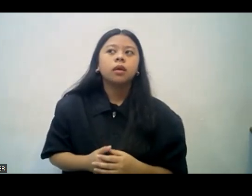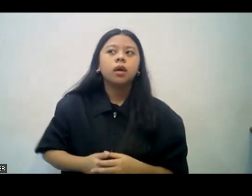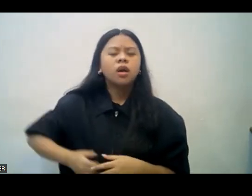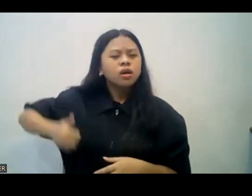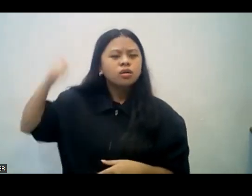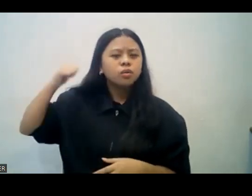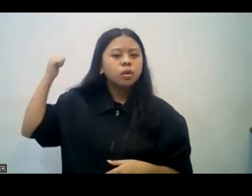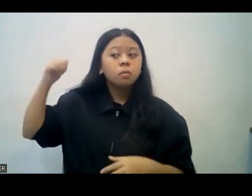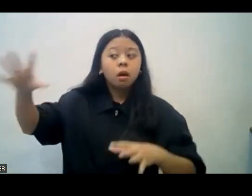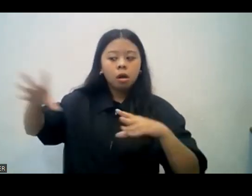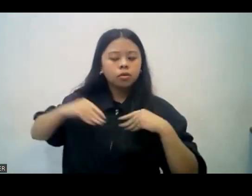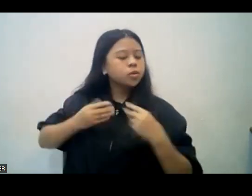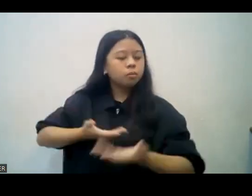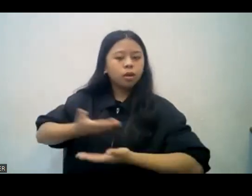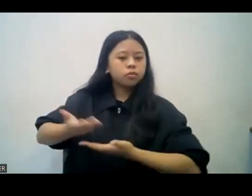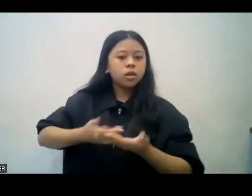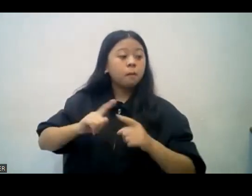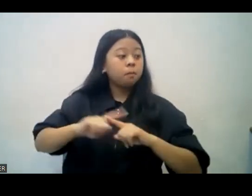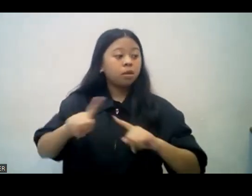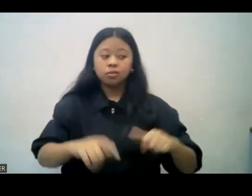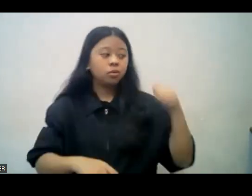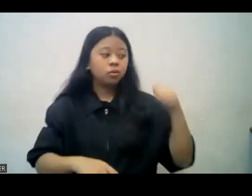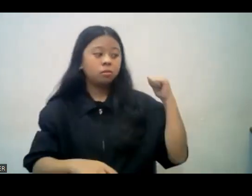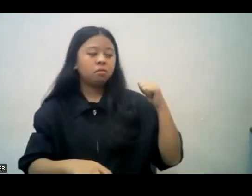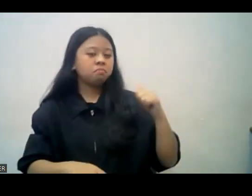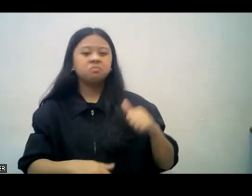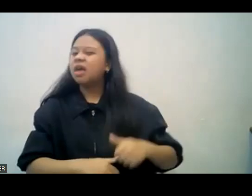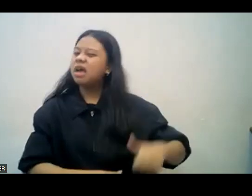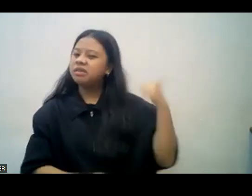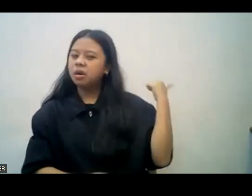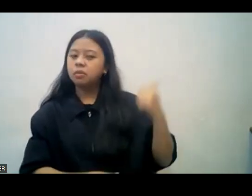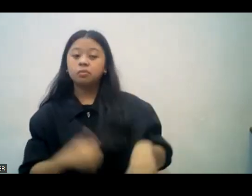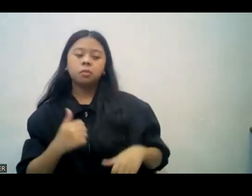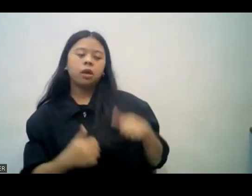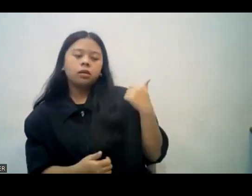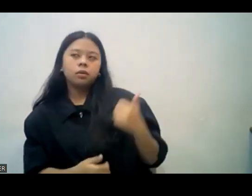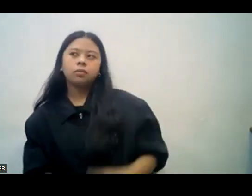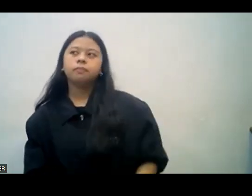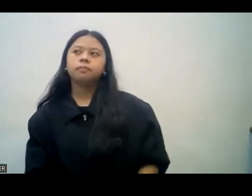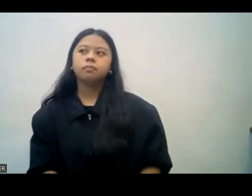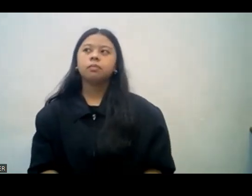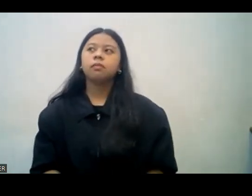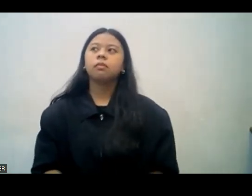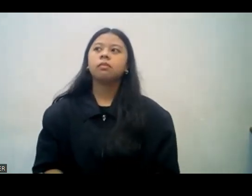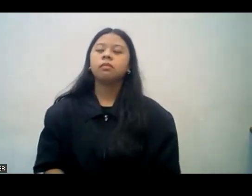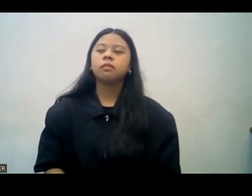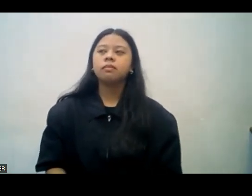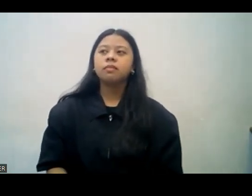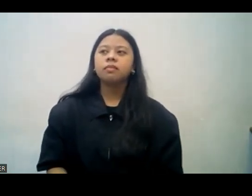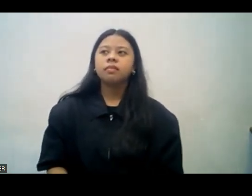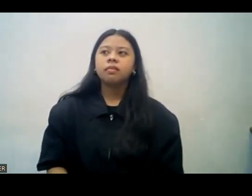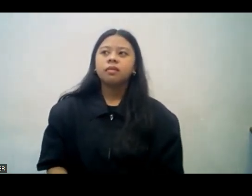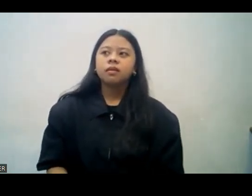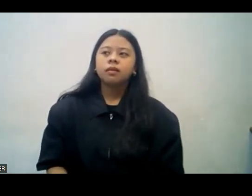advice. Kaya mayroong iba na tumatanggap ng advice na ito at ang iba naman ay hindi. If we don't accept